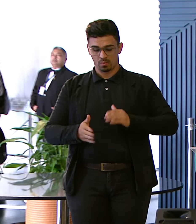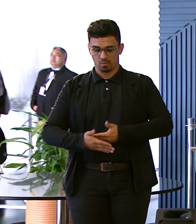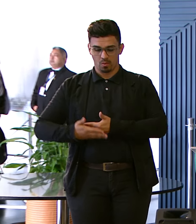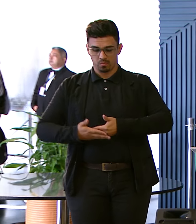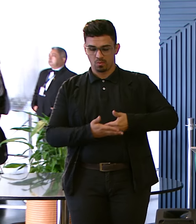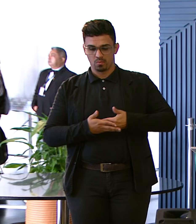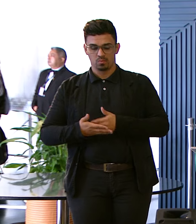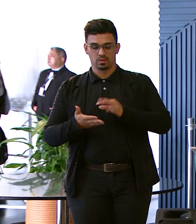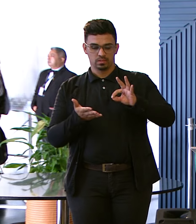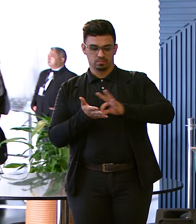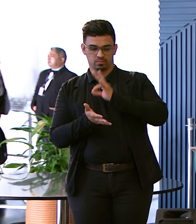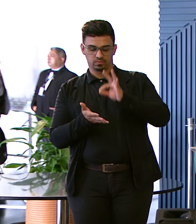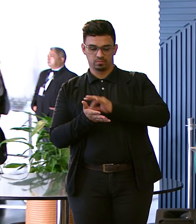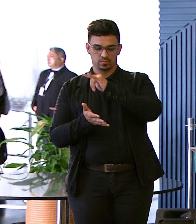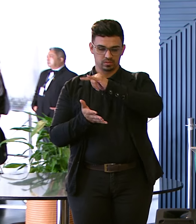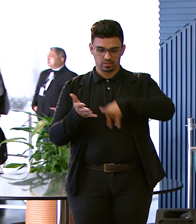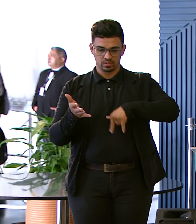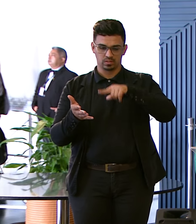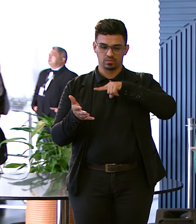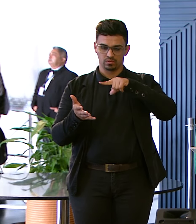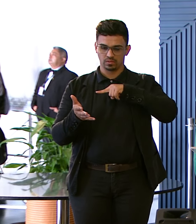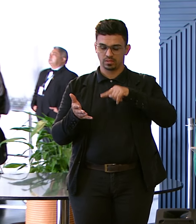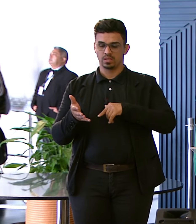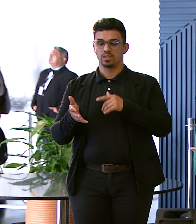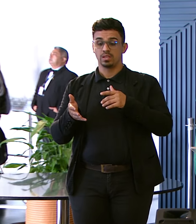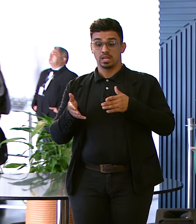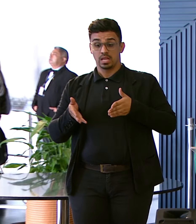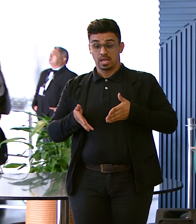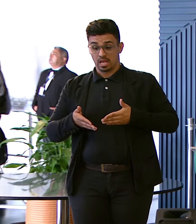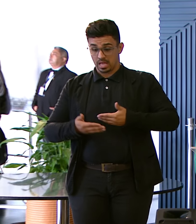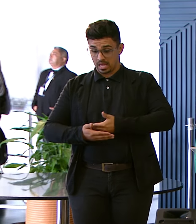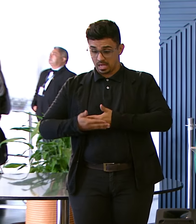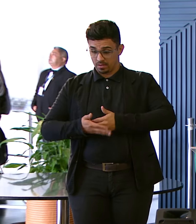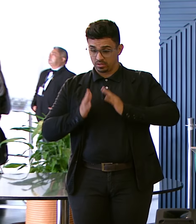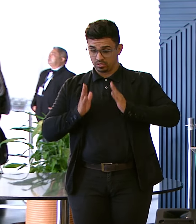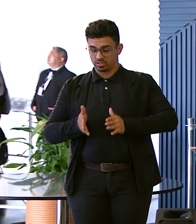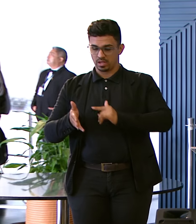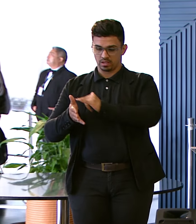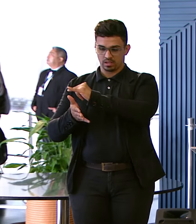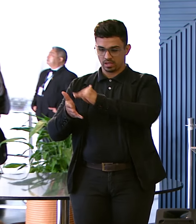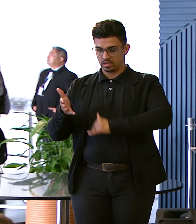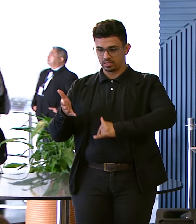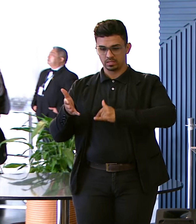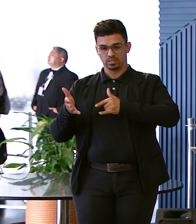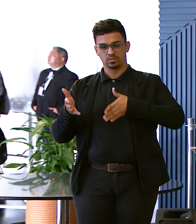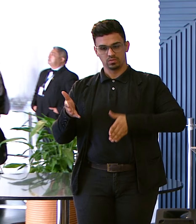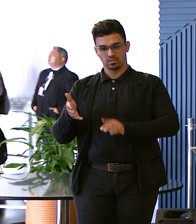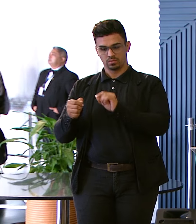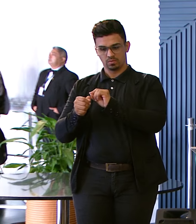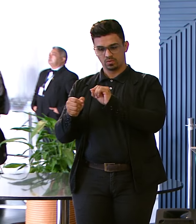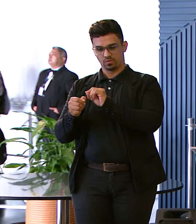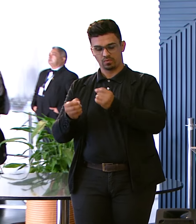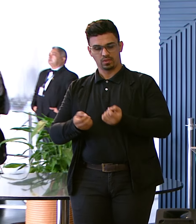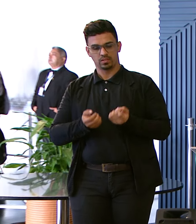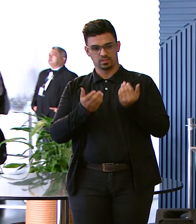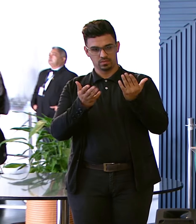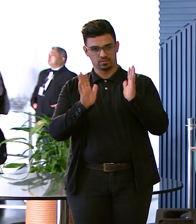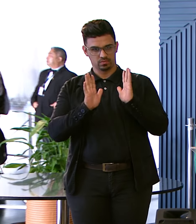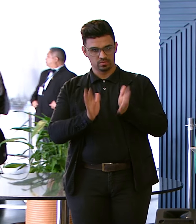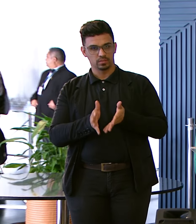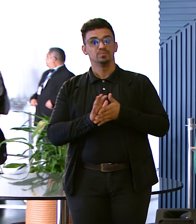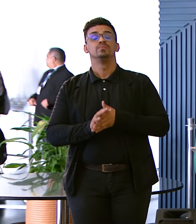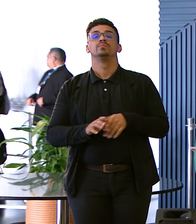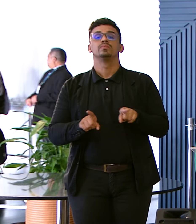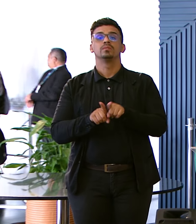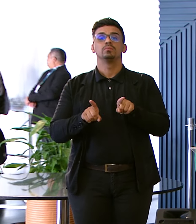registrados Que eles sejam Saindo Da maternidade Cidadão Temos o projeto O projeto O